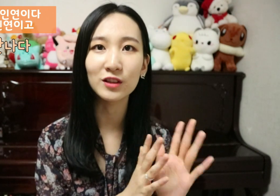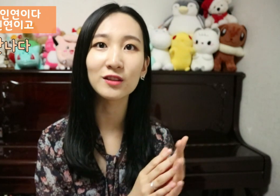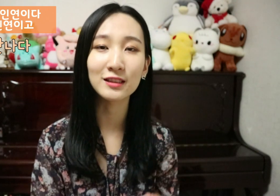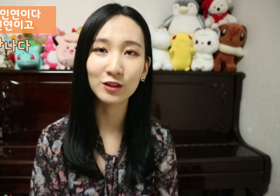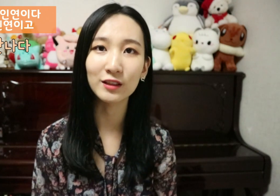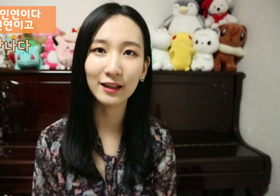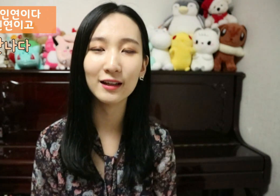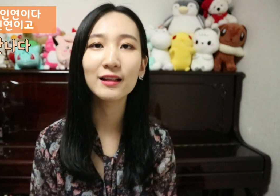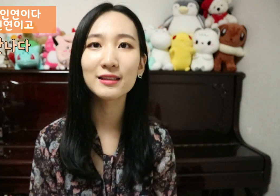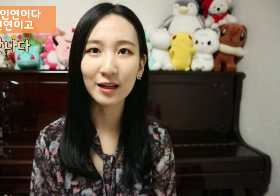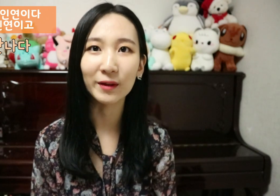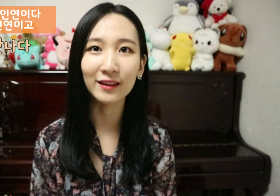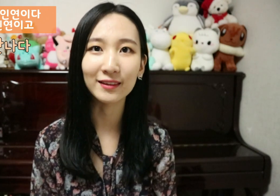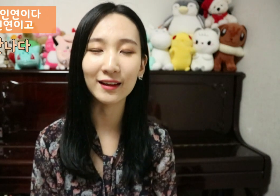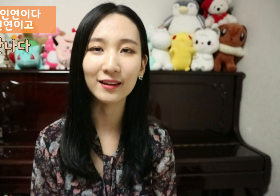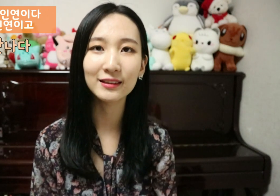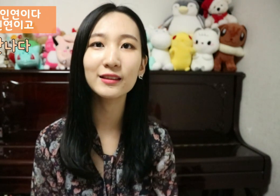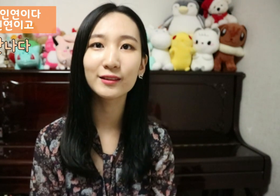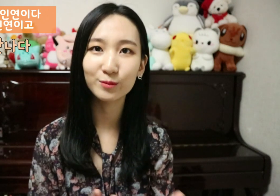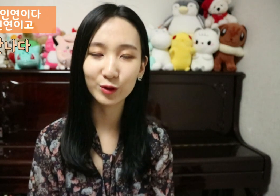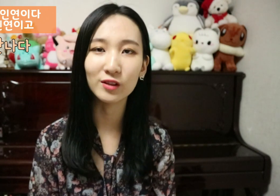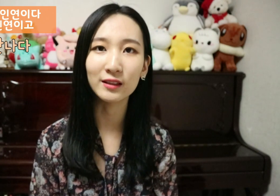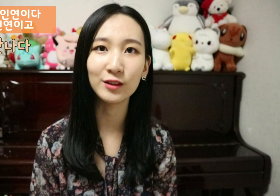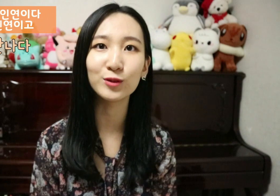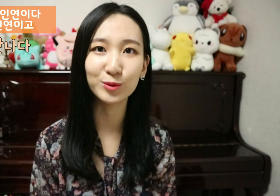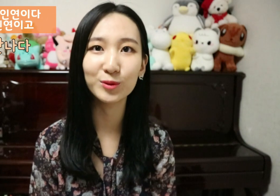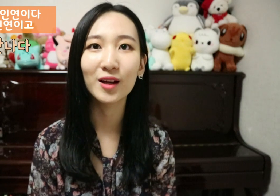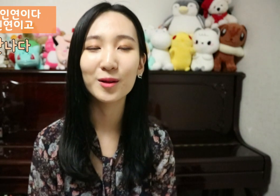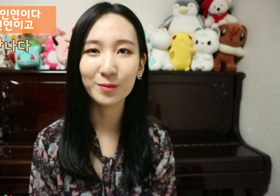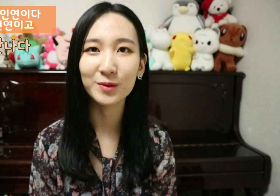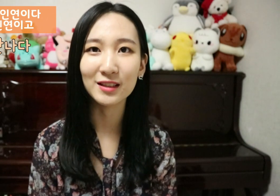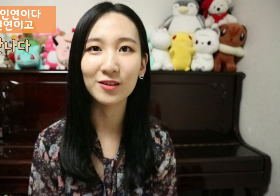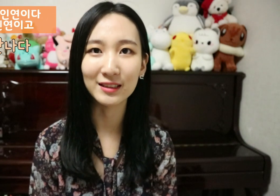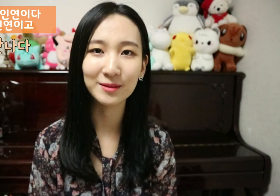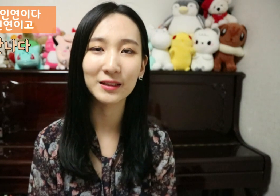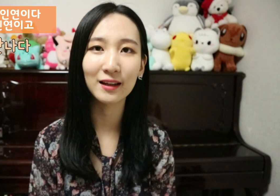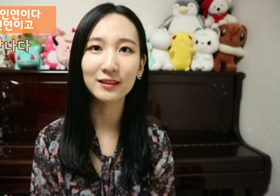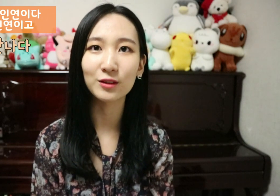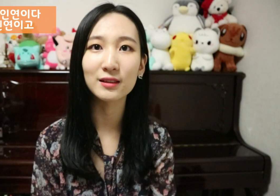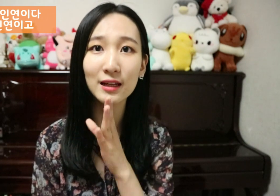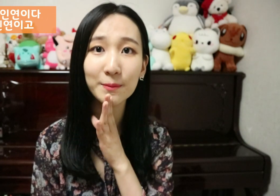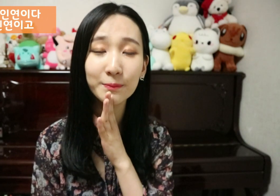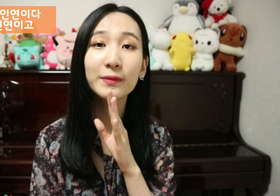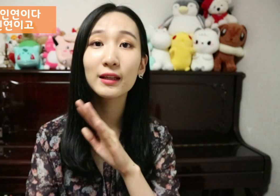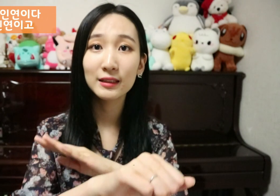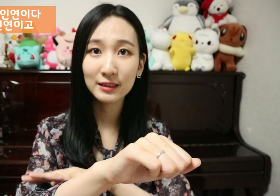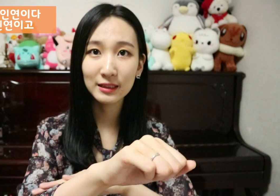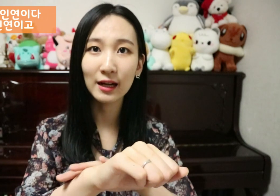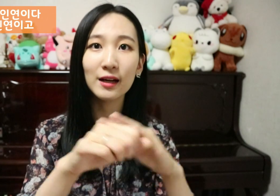이어지는 거니까 잘 만났다를 귀한 인연으로 표시한 것 같습니다 참 잘